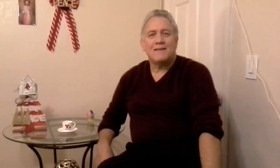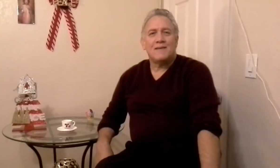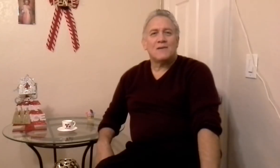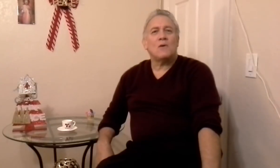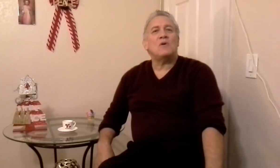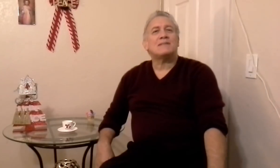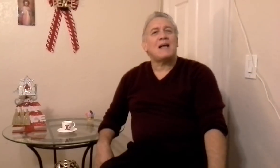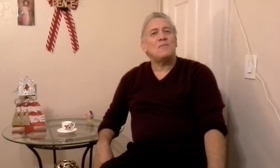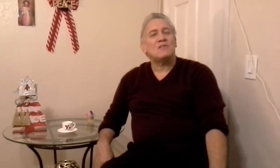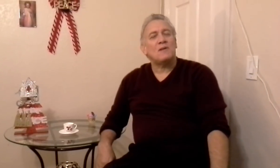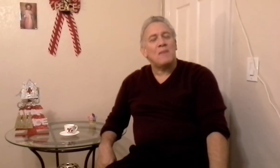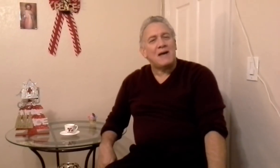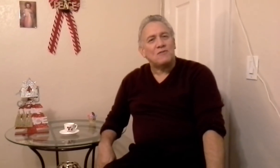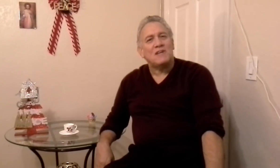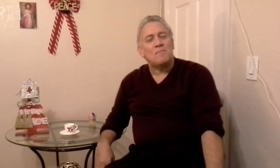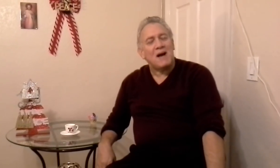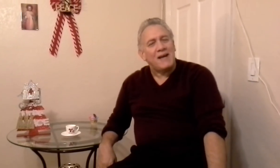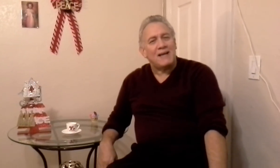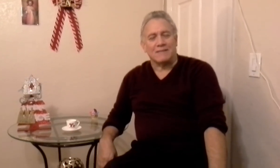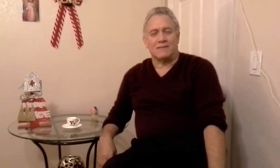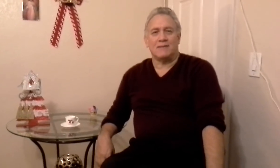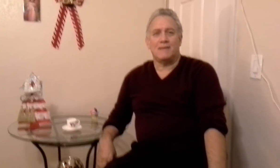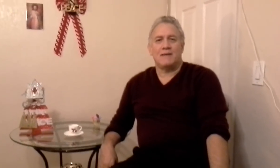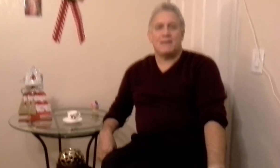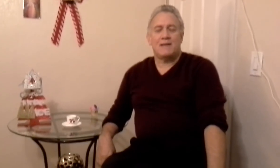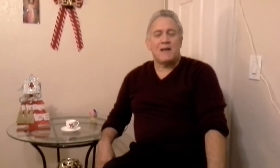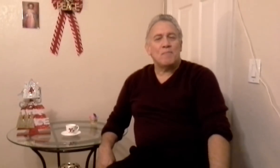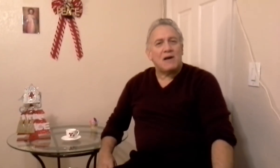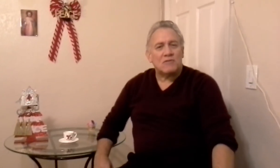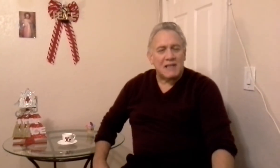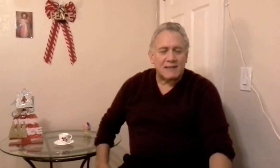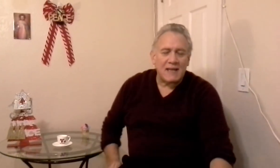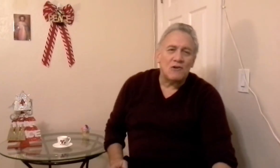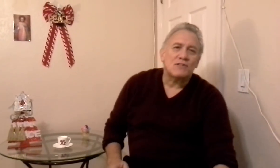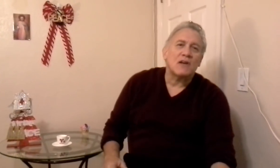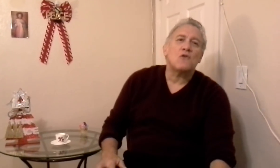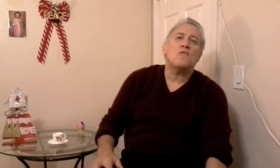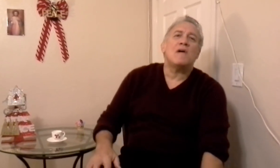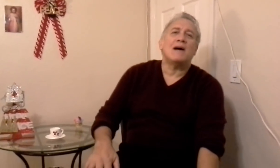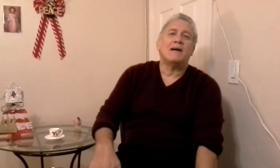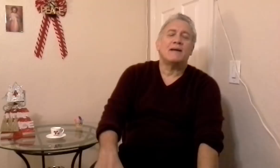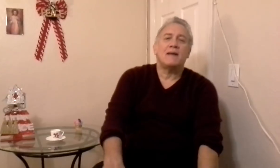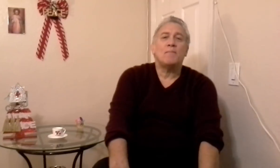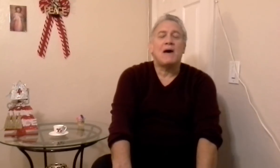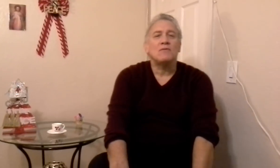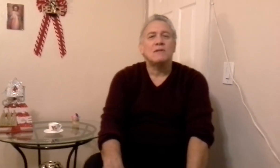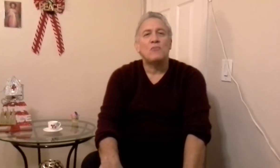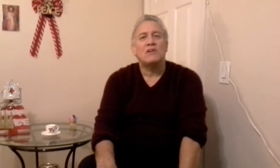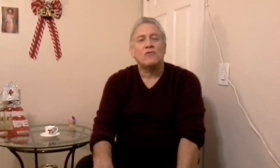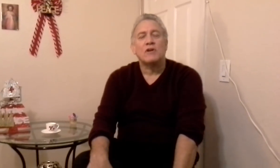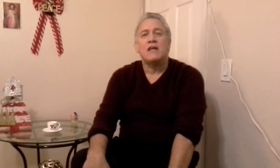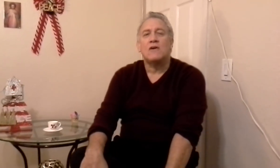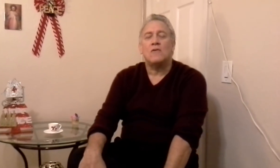Como estamos hermanos y hermanas, hermanos latinos de Cuba, hermanos de Puerto Rico